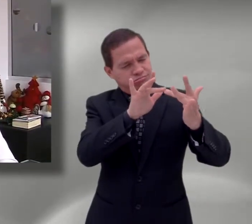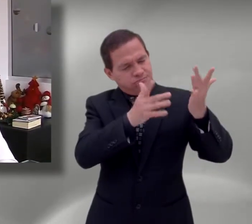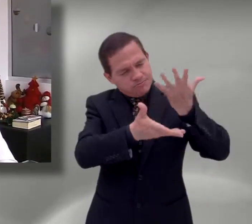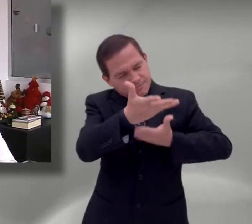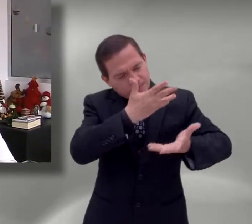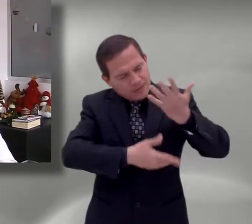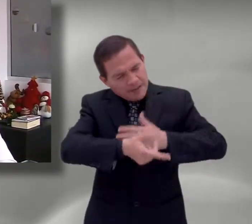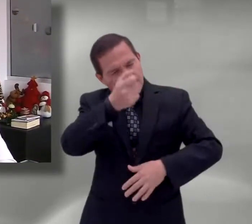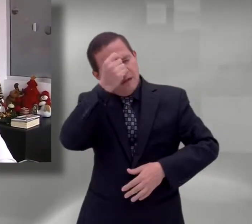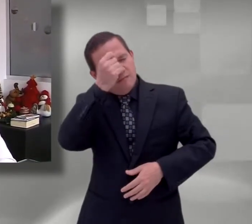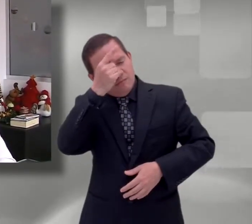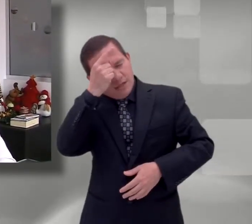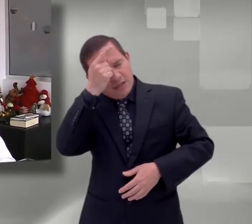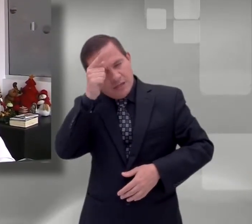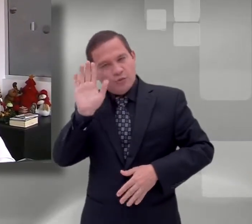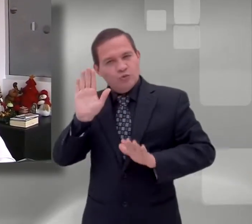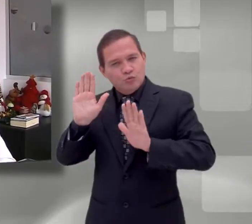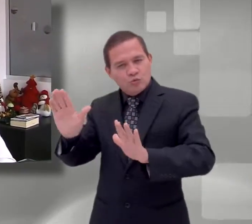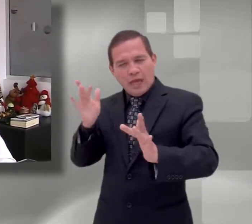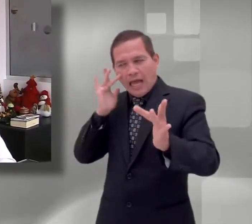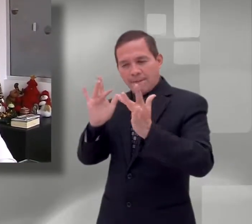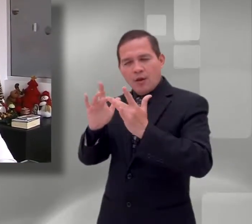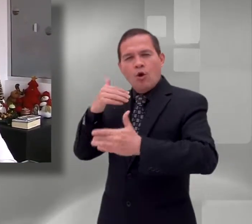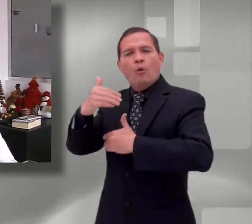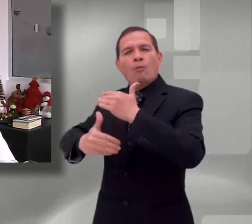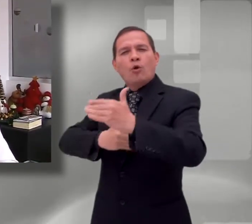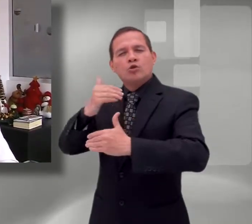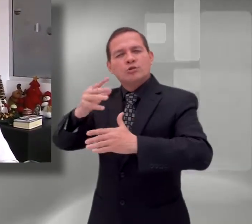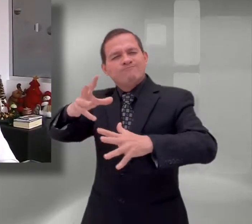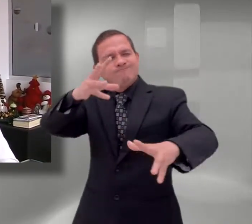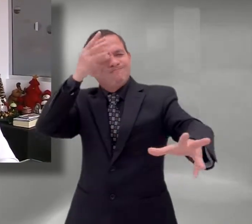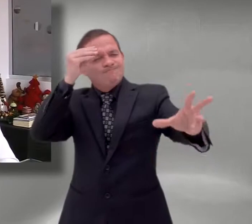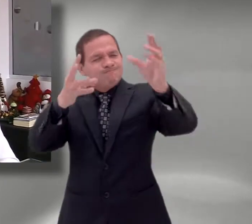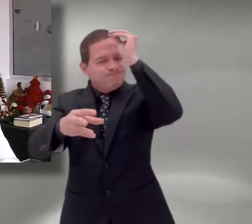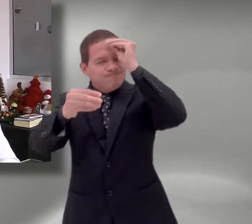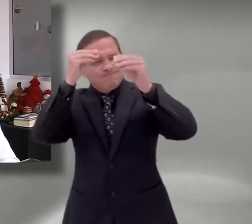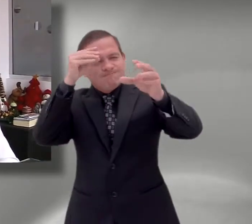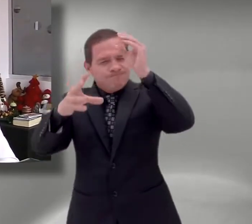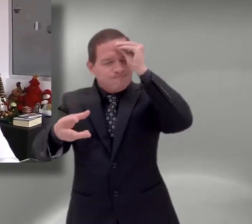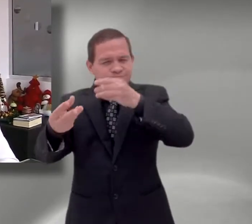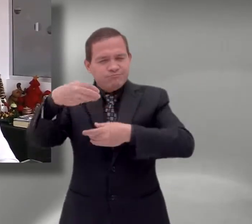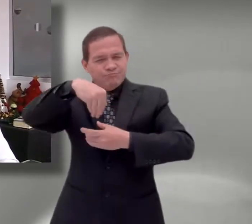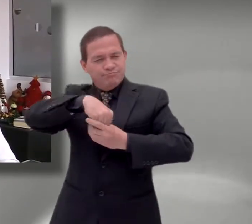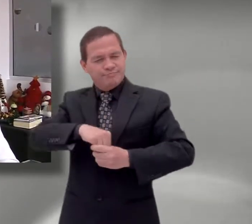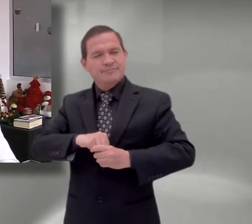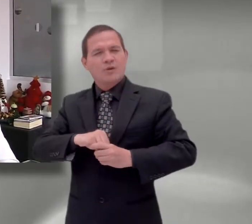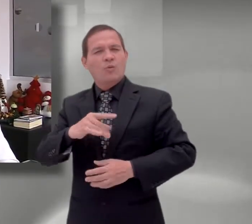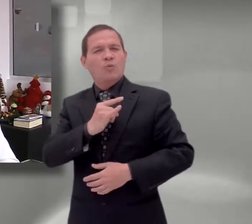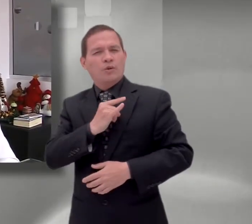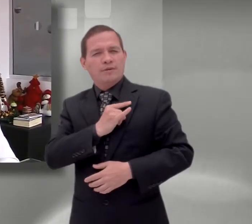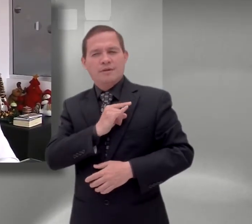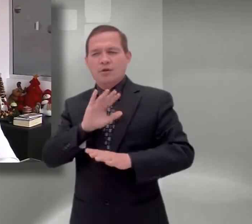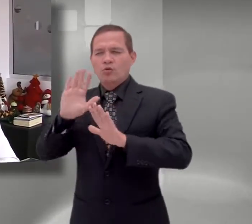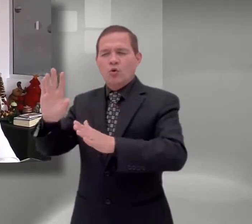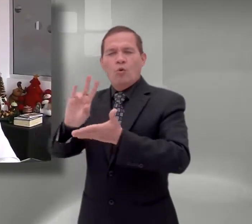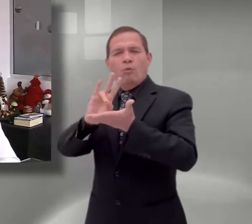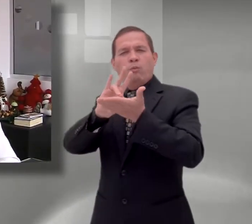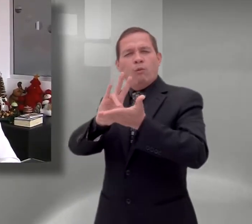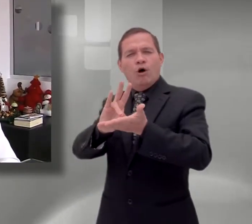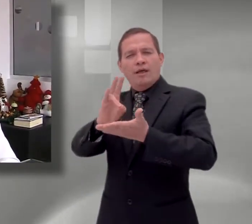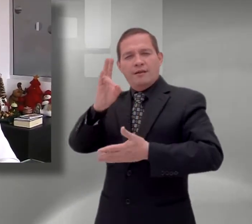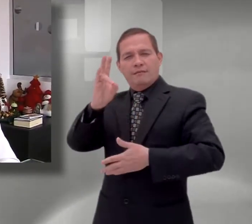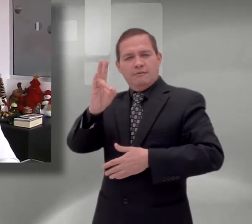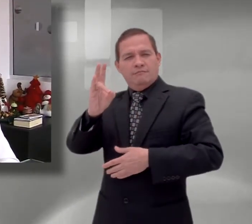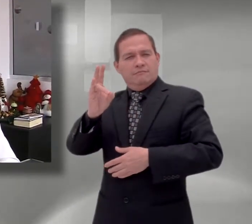con ese proceso de formación integral de la universidad, con esa coherencia con su modelo pedagógico. Por esto, ese escenario